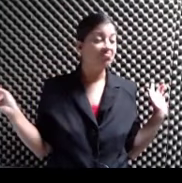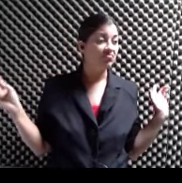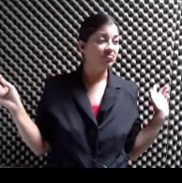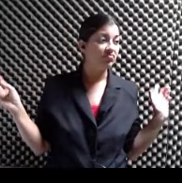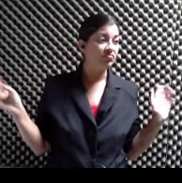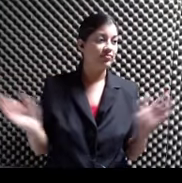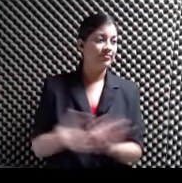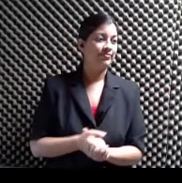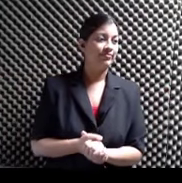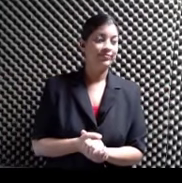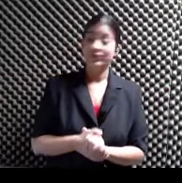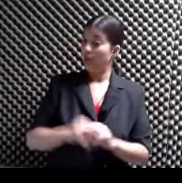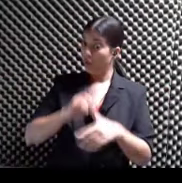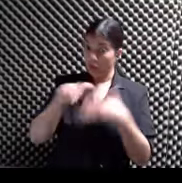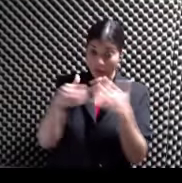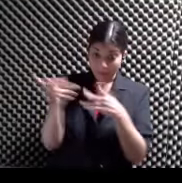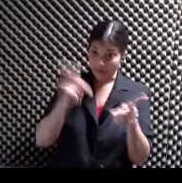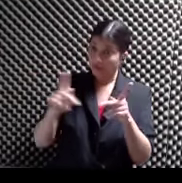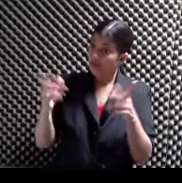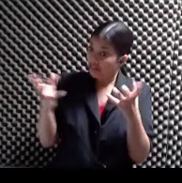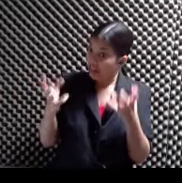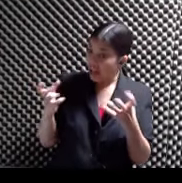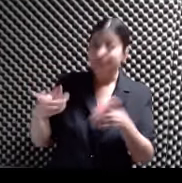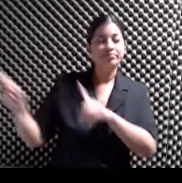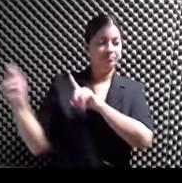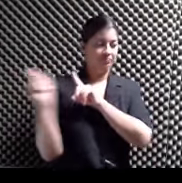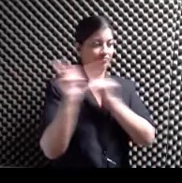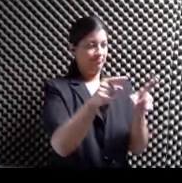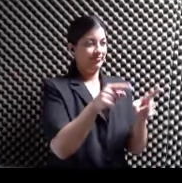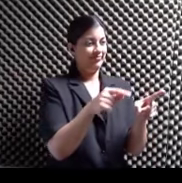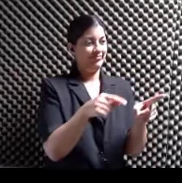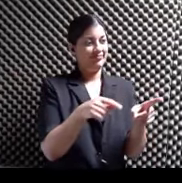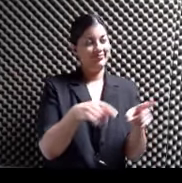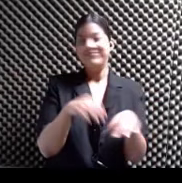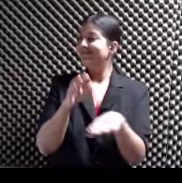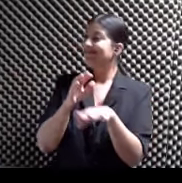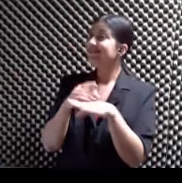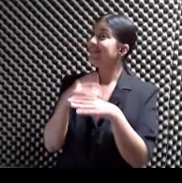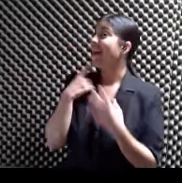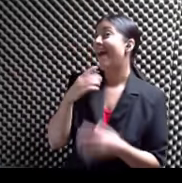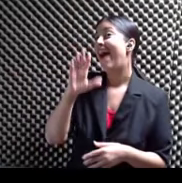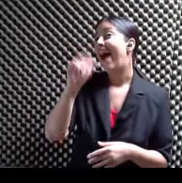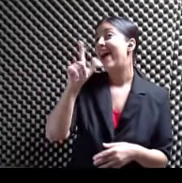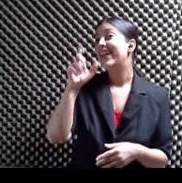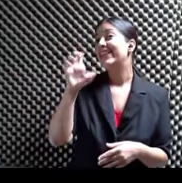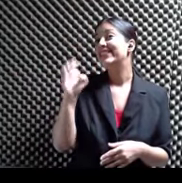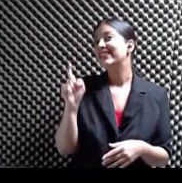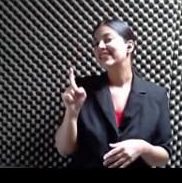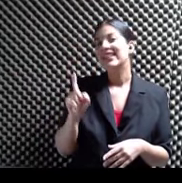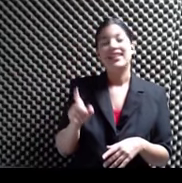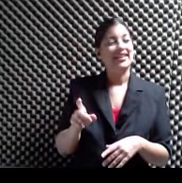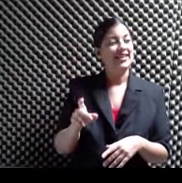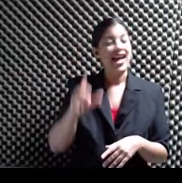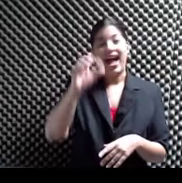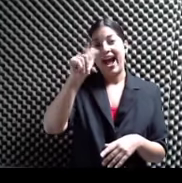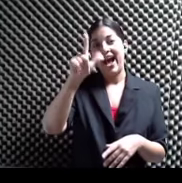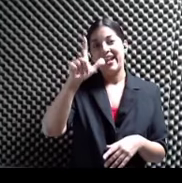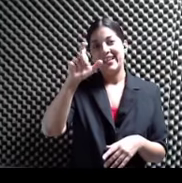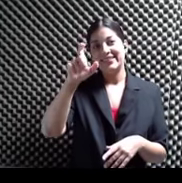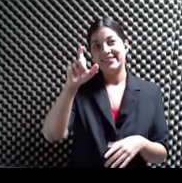Todo aquel que lo desee Arranque para allá Y diga que Alex Serra no lo mandó Adiós carajo Le manda salud Y le dicen gracias Porque no hace más nada